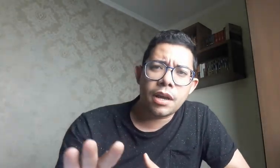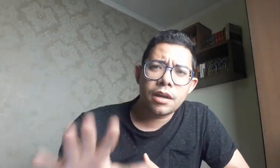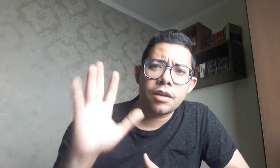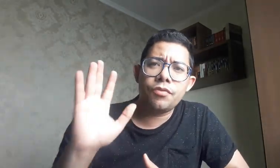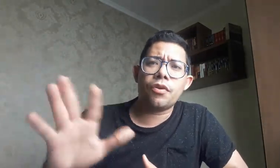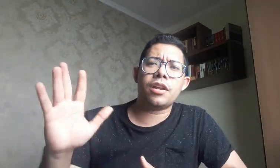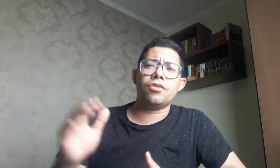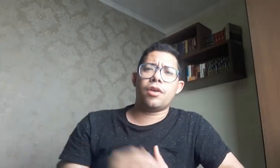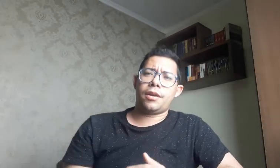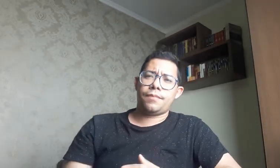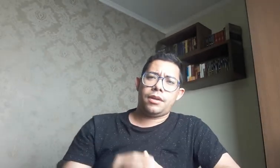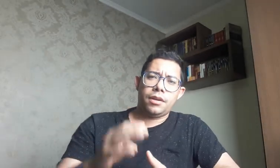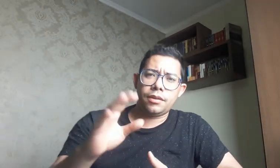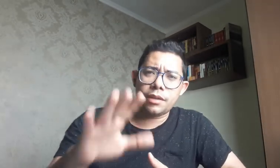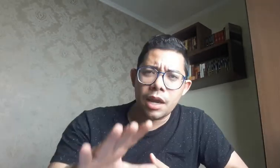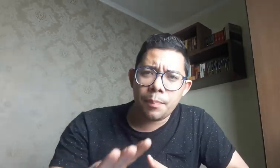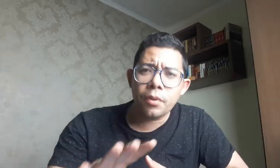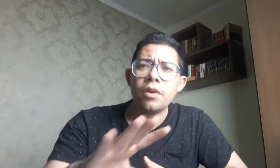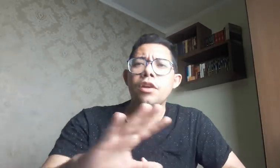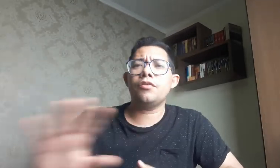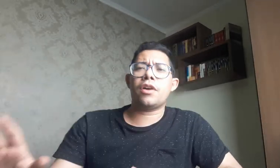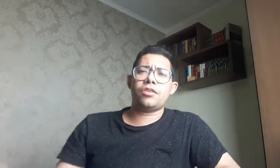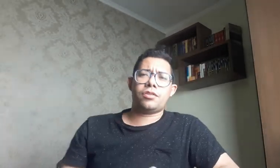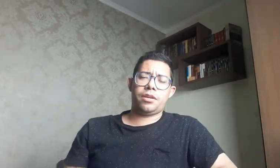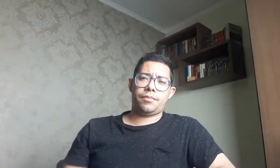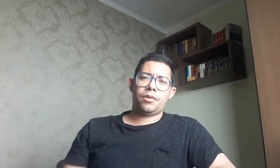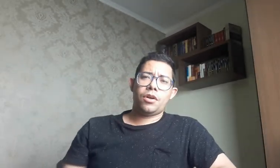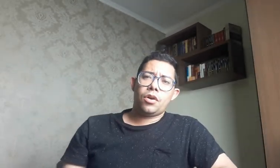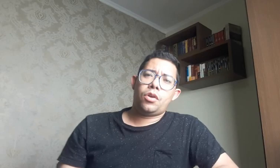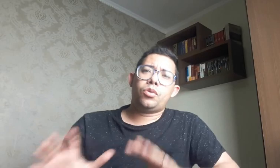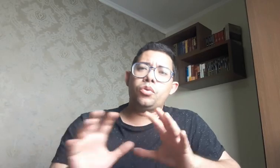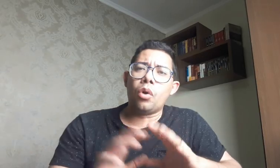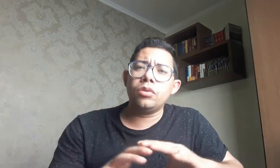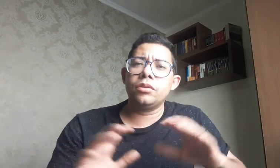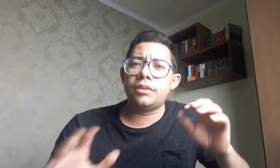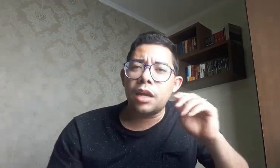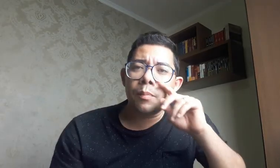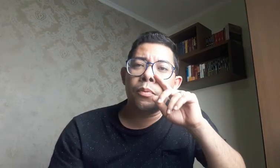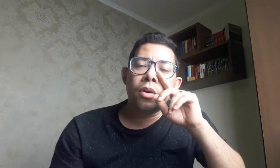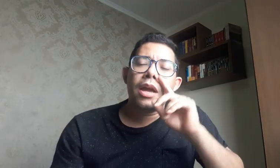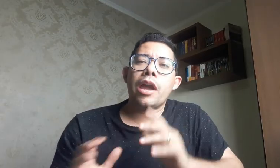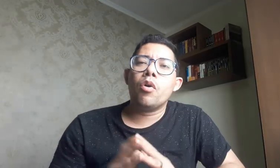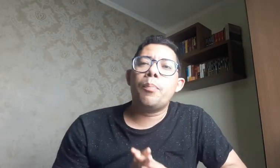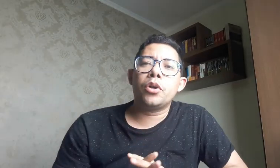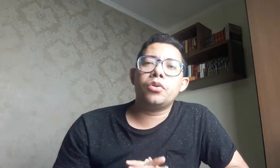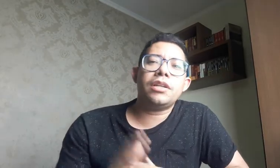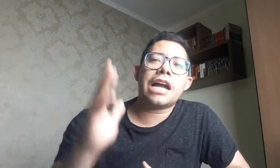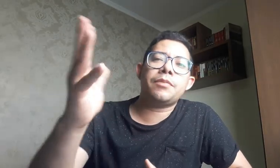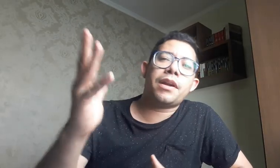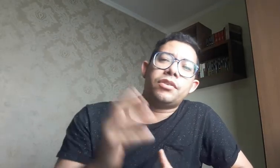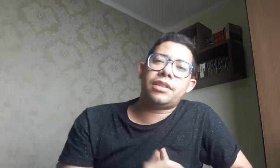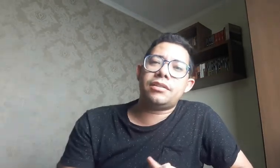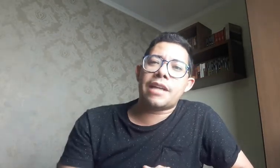e fora de hora, em tempo e fora de tempo. Todo o tempo é oportunidade para você estar